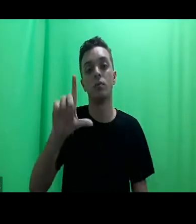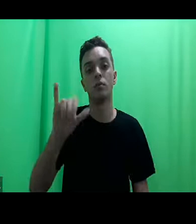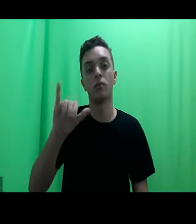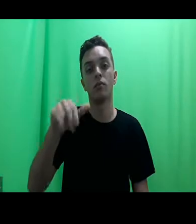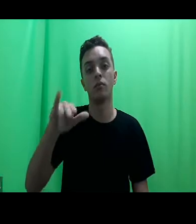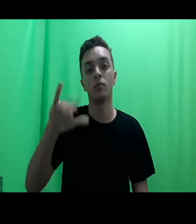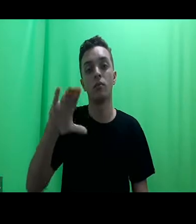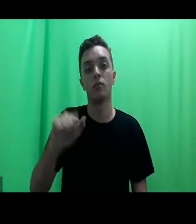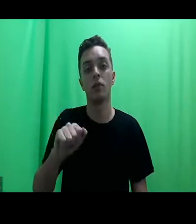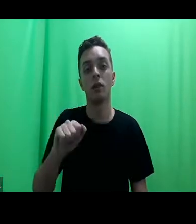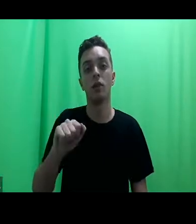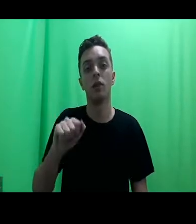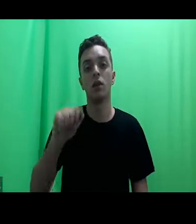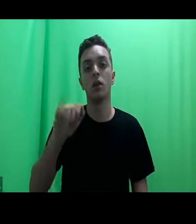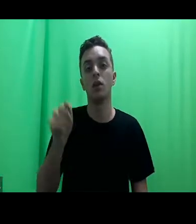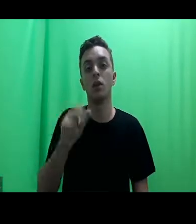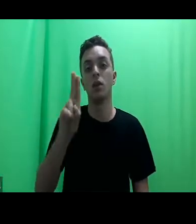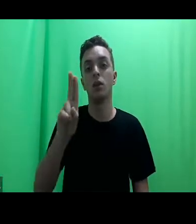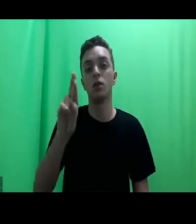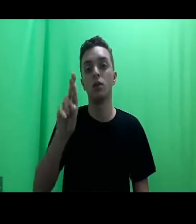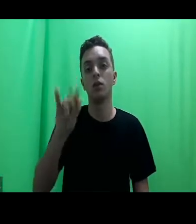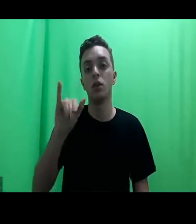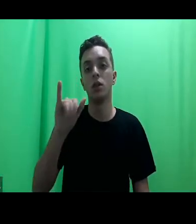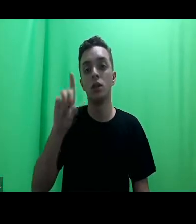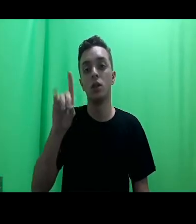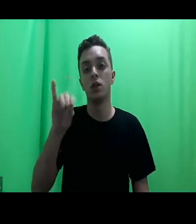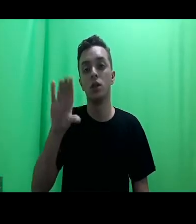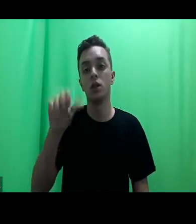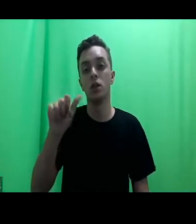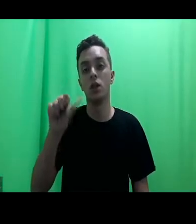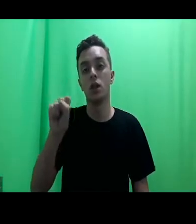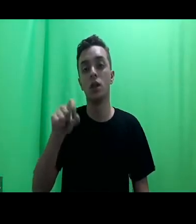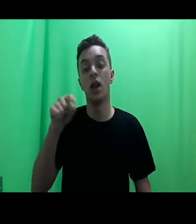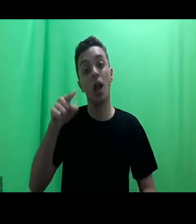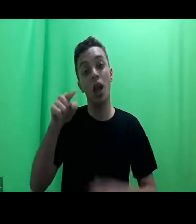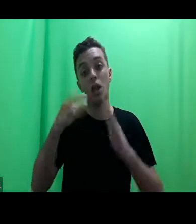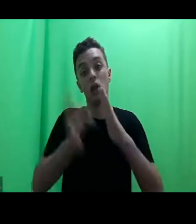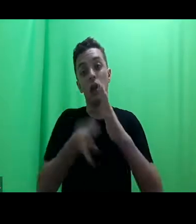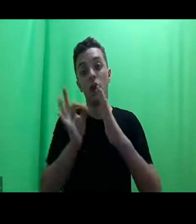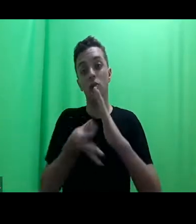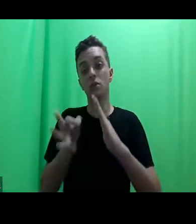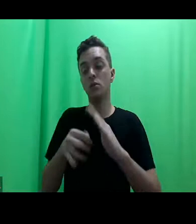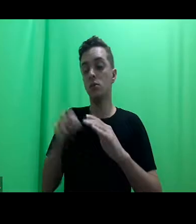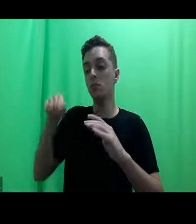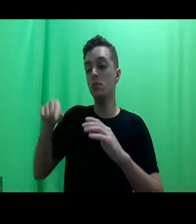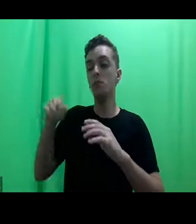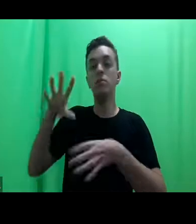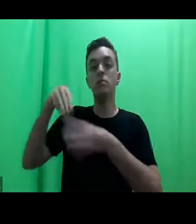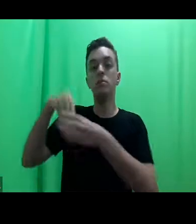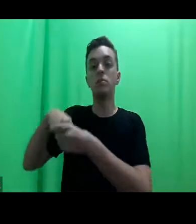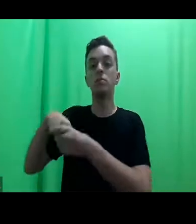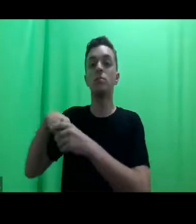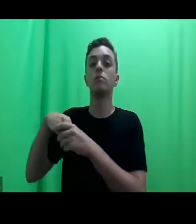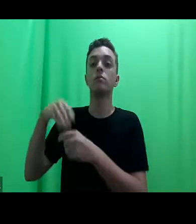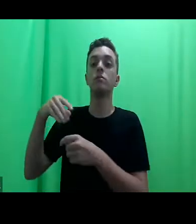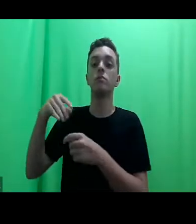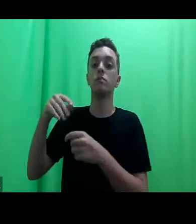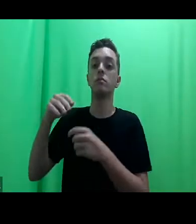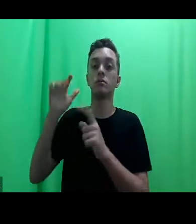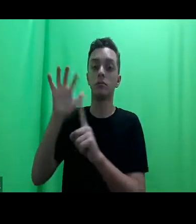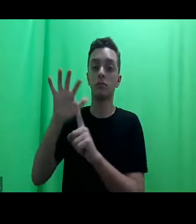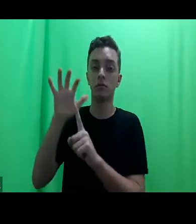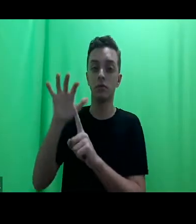faculdades de direito. E essas clínicas, influenciadas pelas clínicas